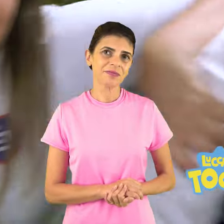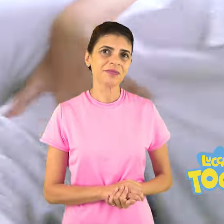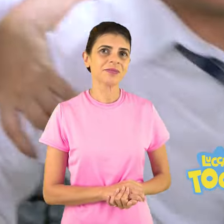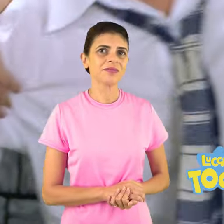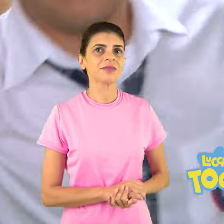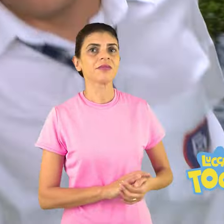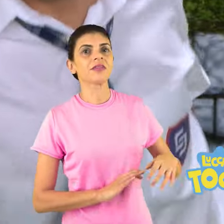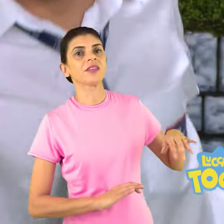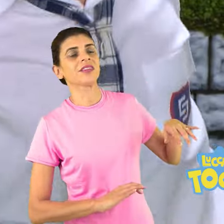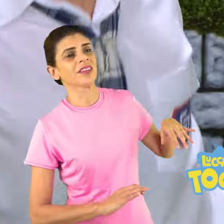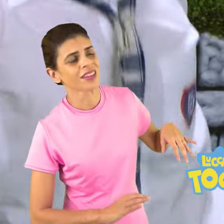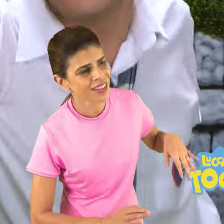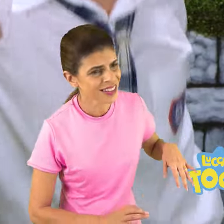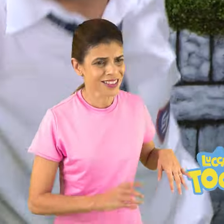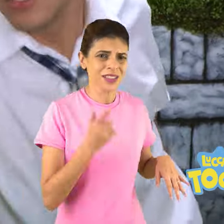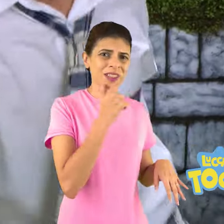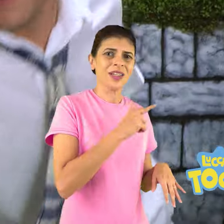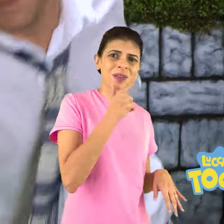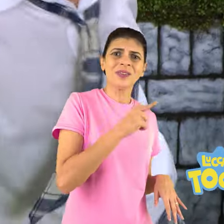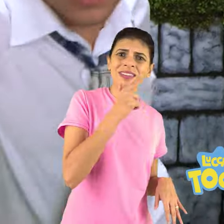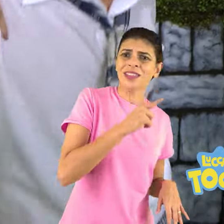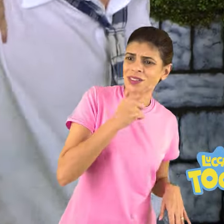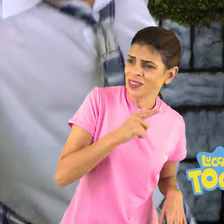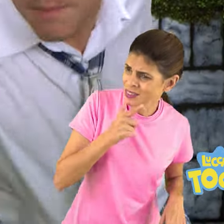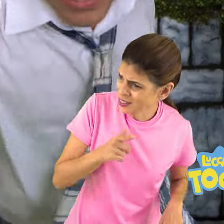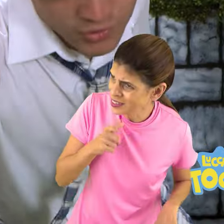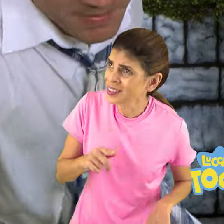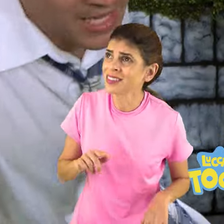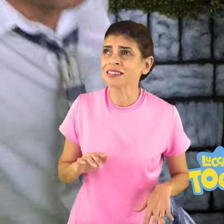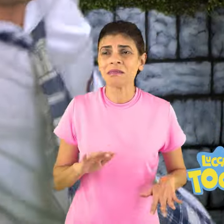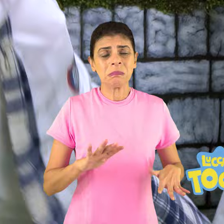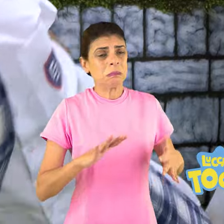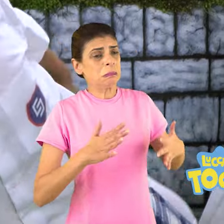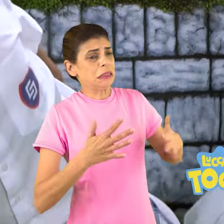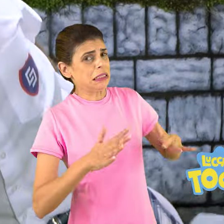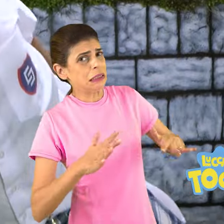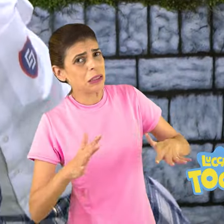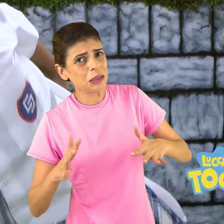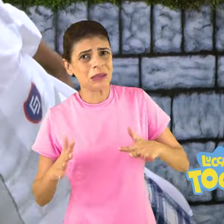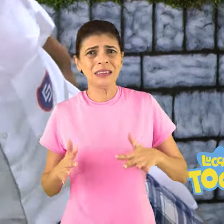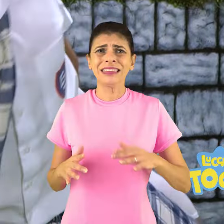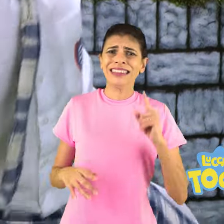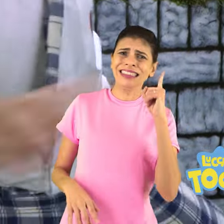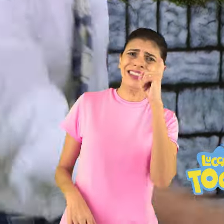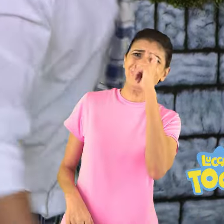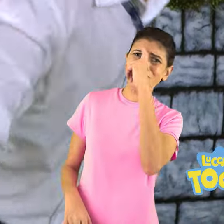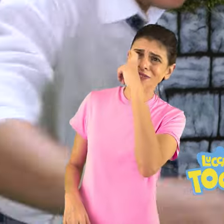E aí, Daniel, tá conseguindo alongar? Mais ou menos. Isso é muito difícil. é